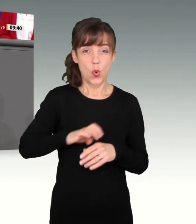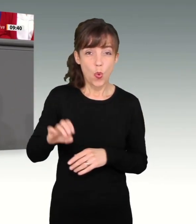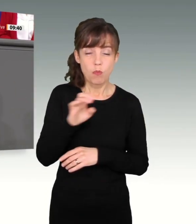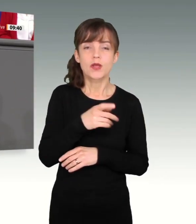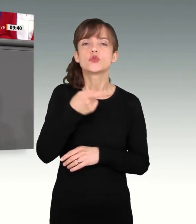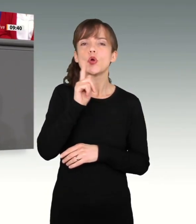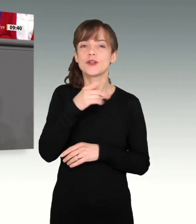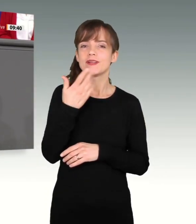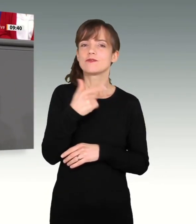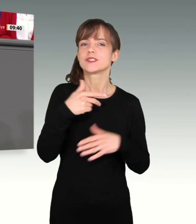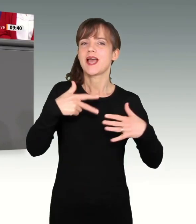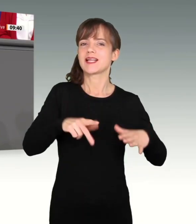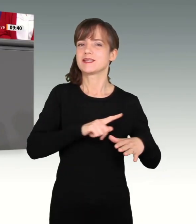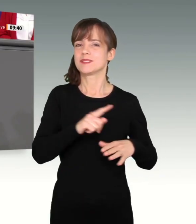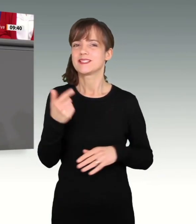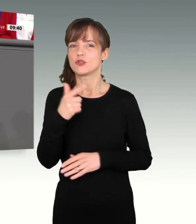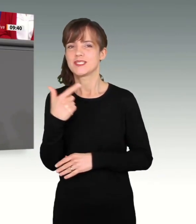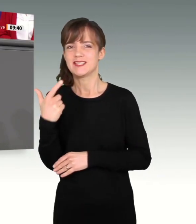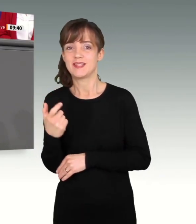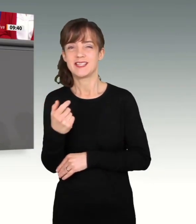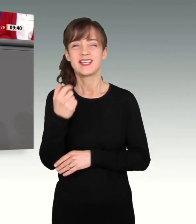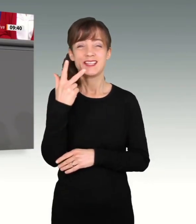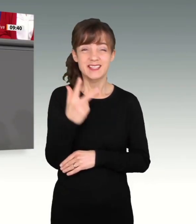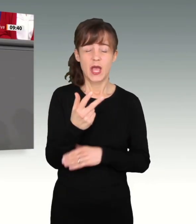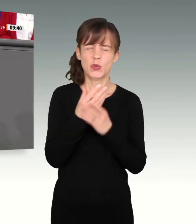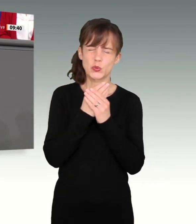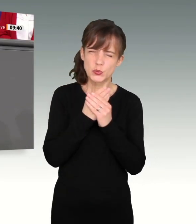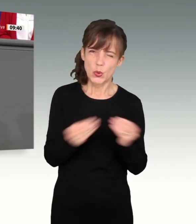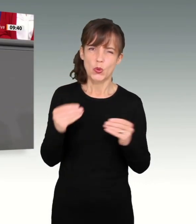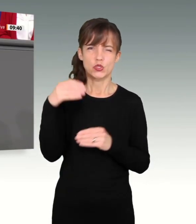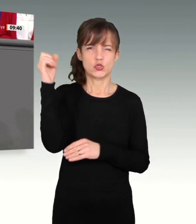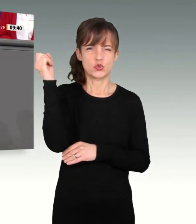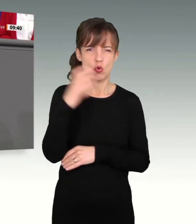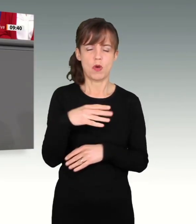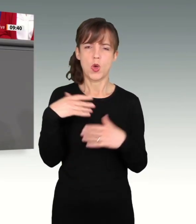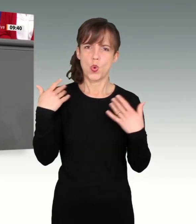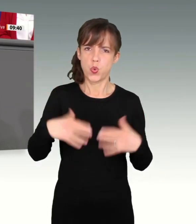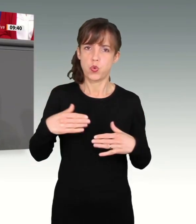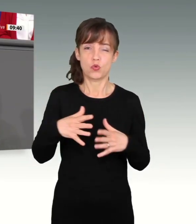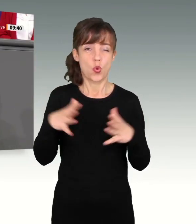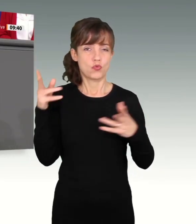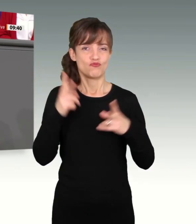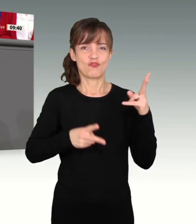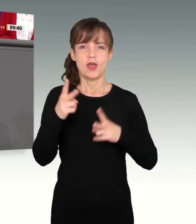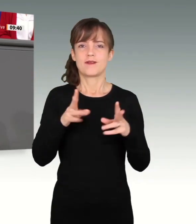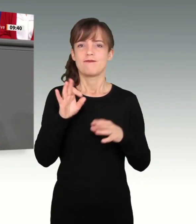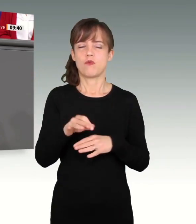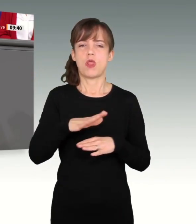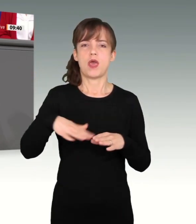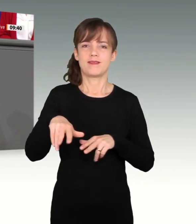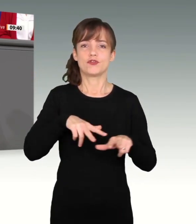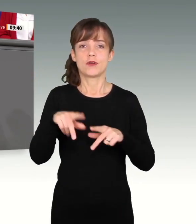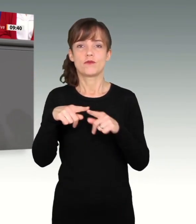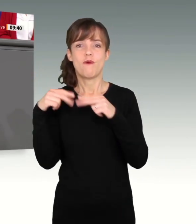von 2018 bis 2020 drei Dürresommer in Folge erlebt, mit erheblichen Schäden für die Landwirtschaft und unsere Wälder.